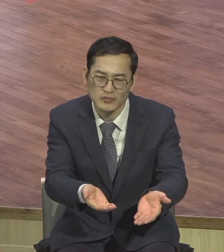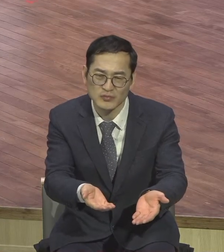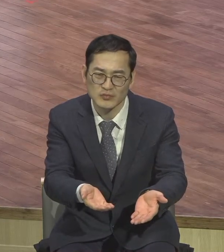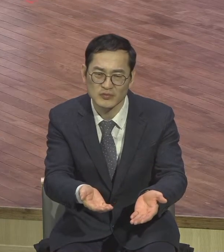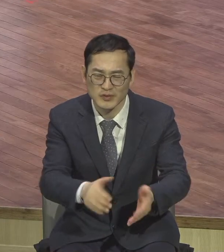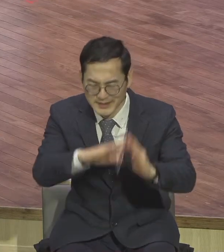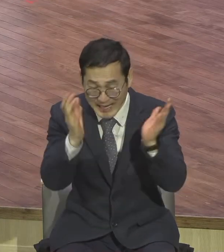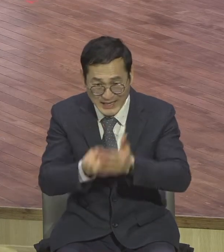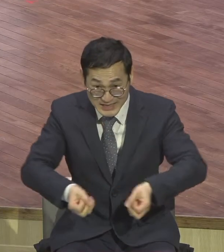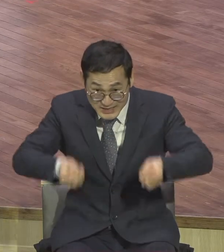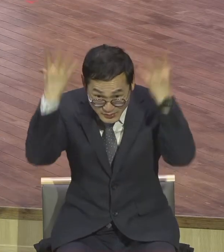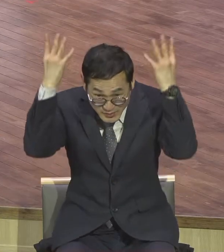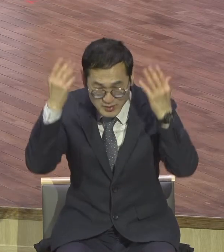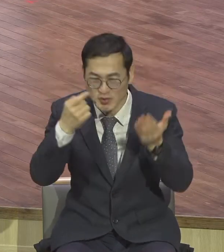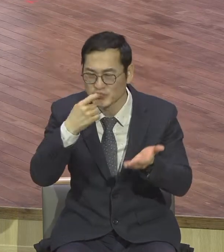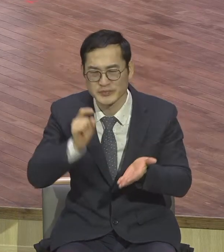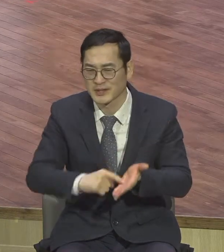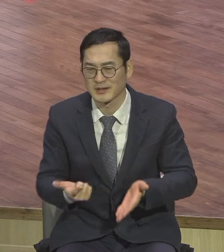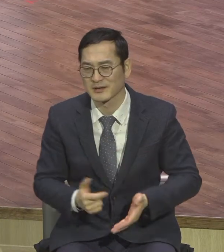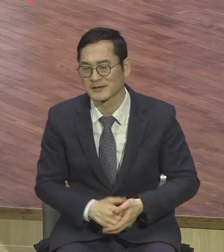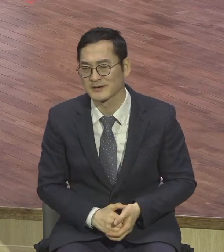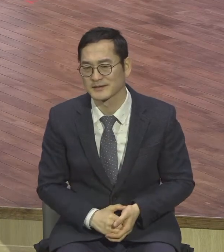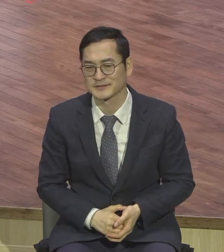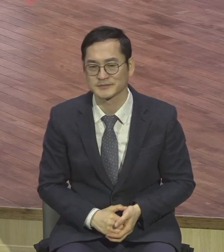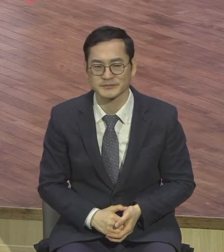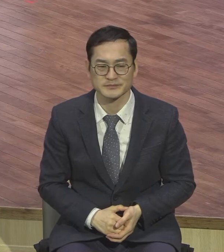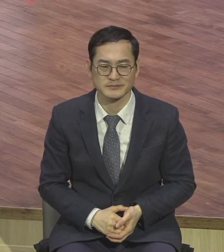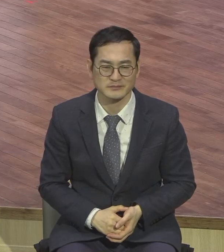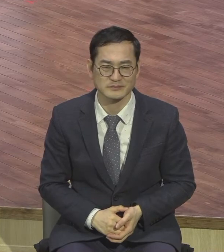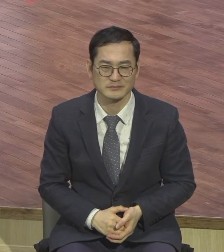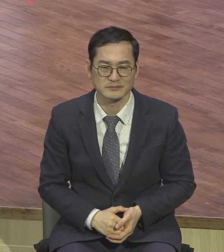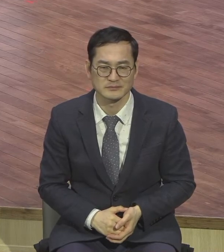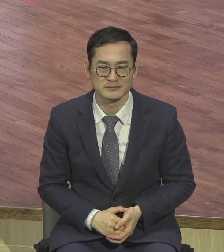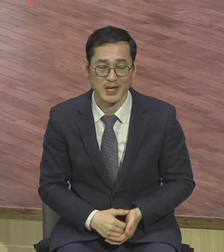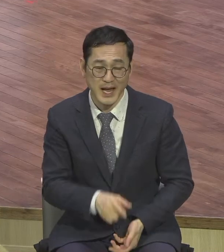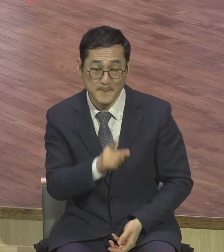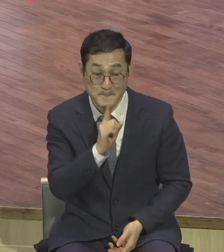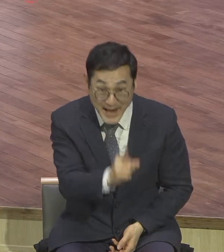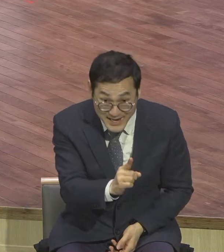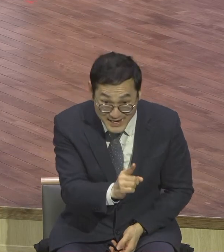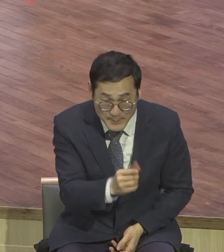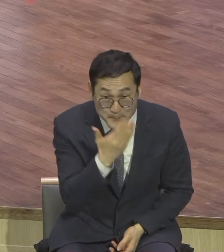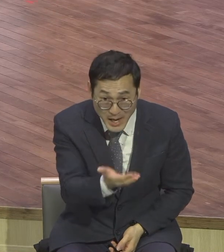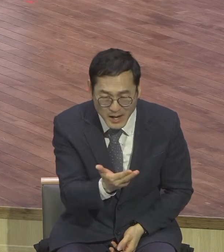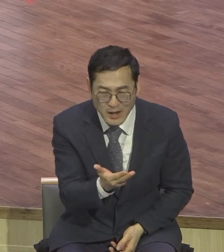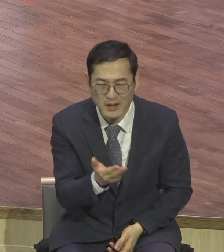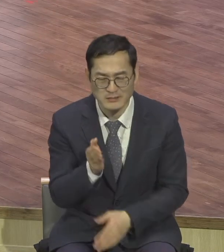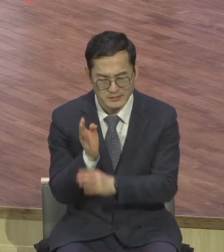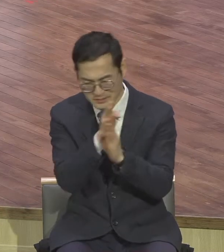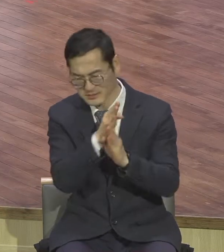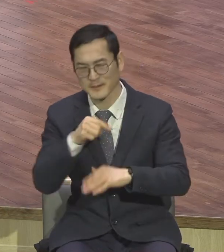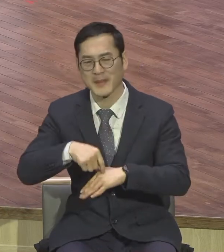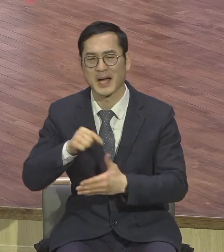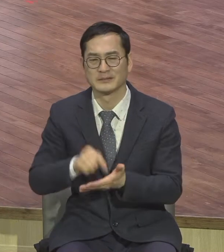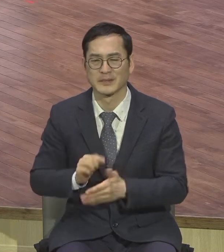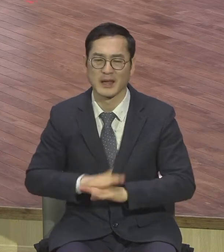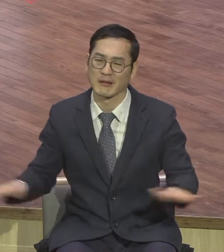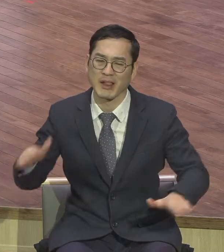말은 쉬운데 실제로 마음속에까지 어렵습니다. 그런데 예수님께서 오늘